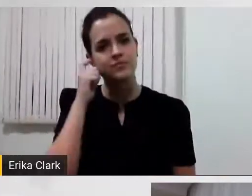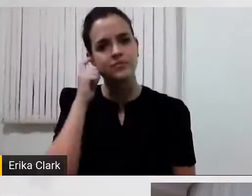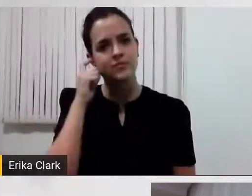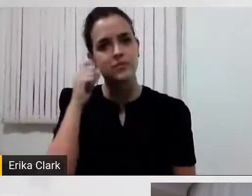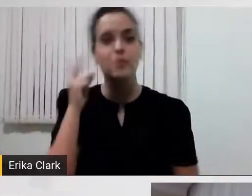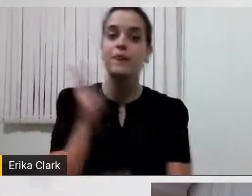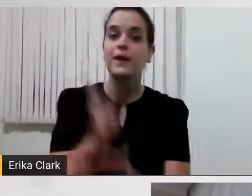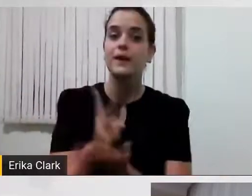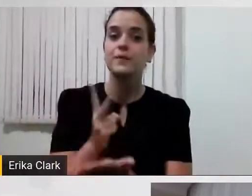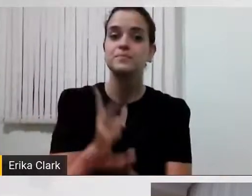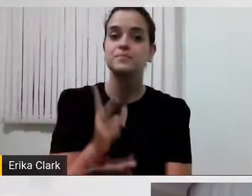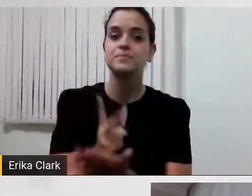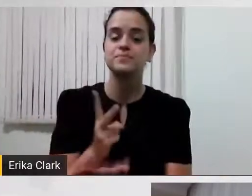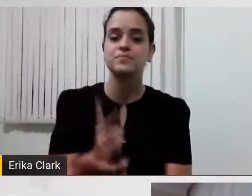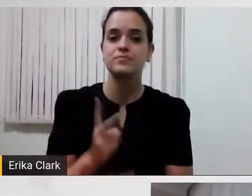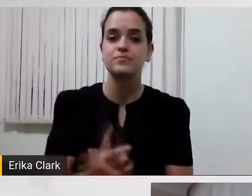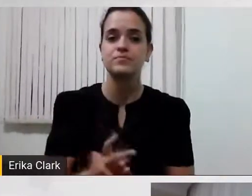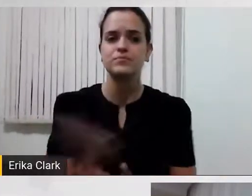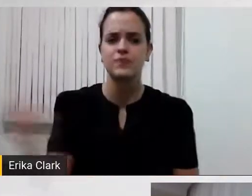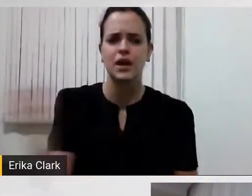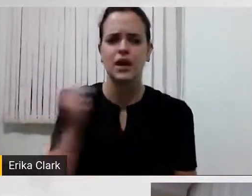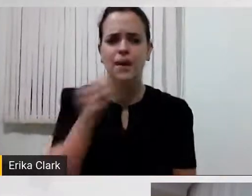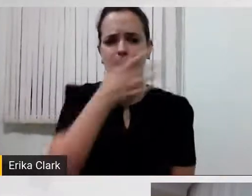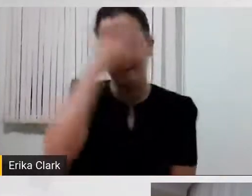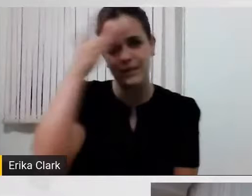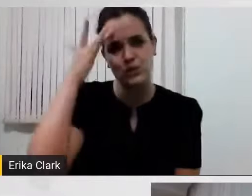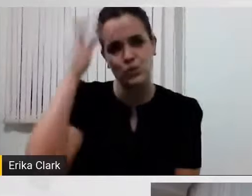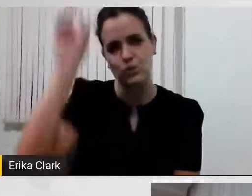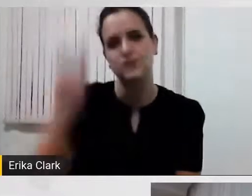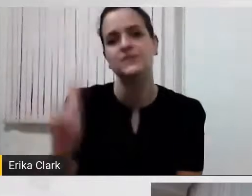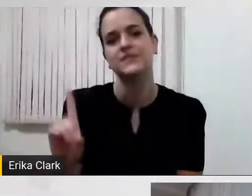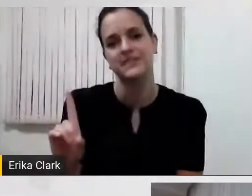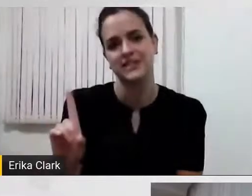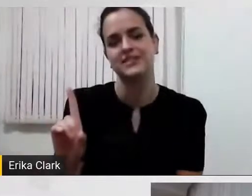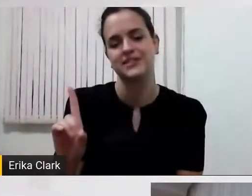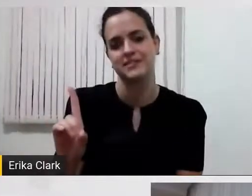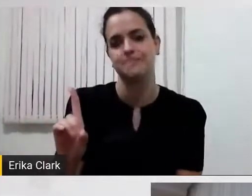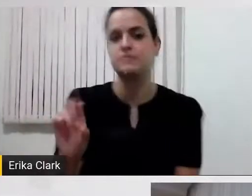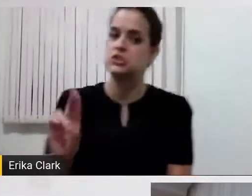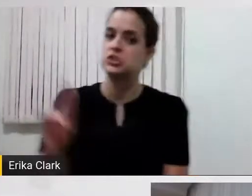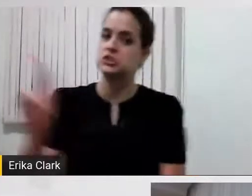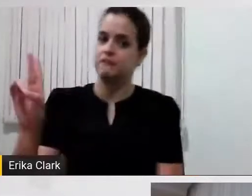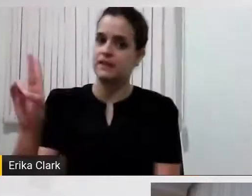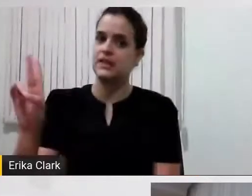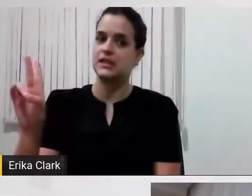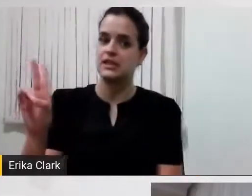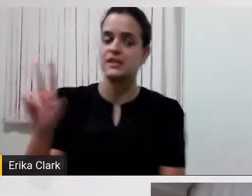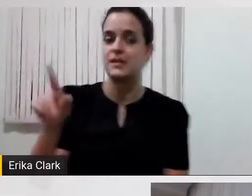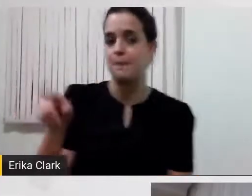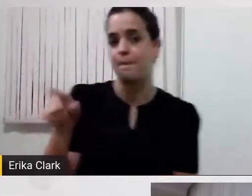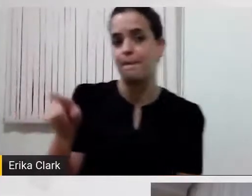as pessoas com deficiência e com diferença, nós sempre dizemos, são seres de